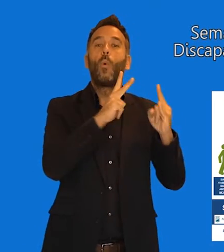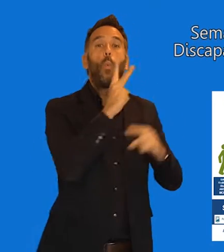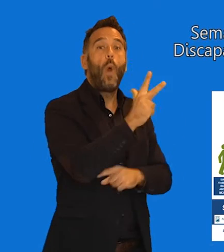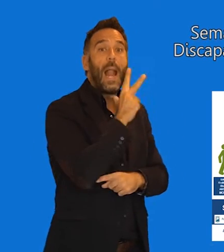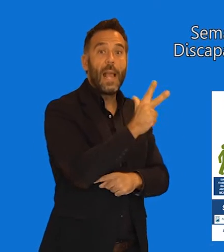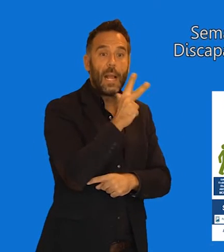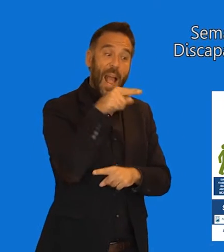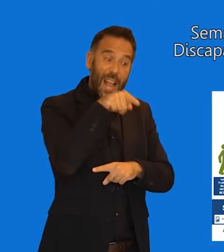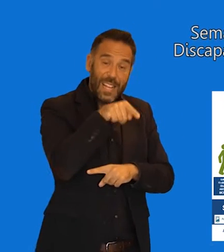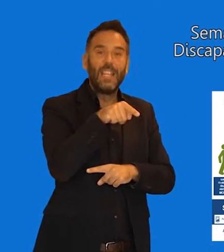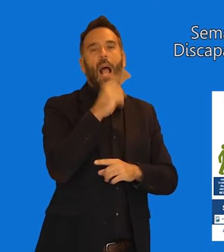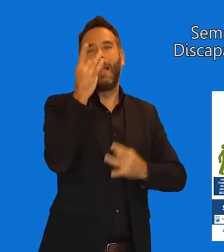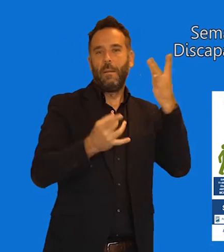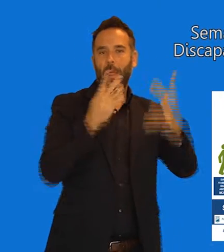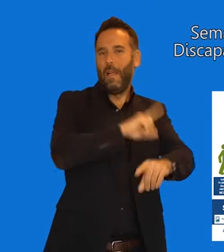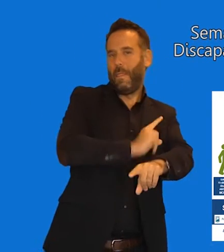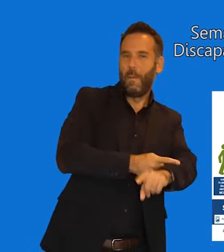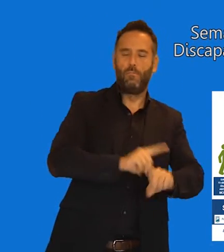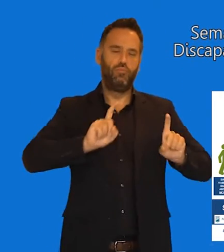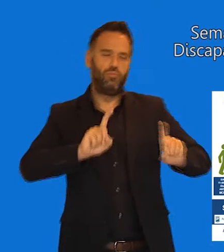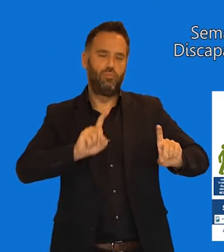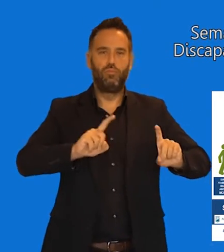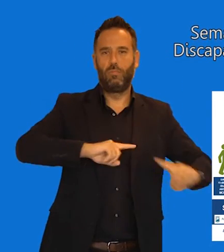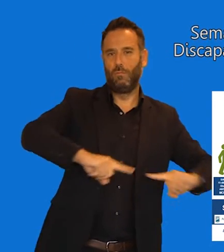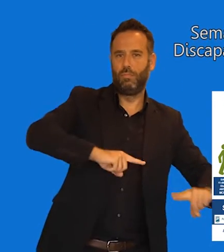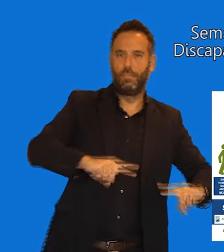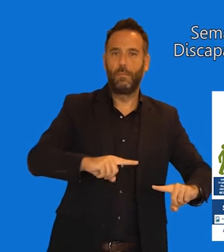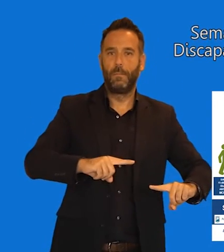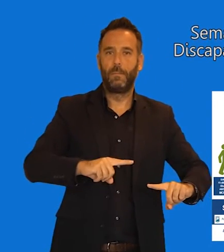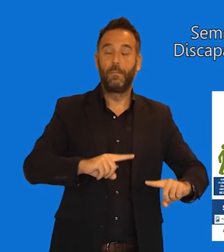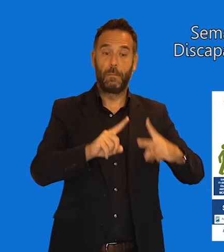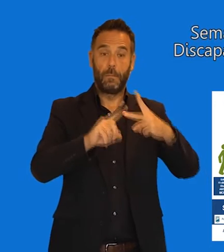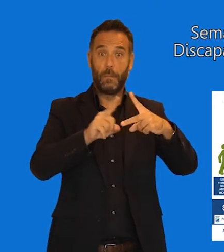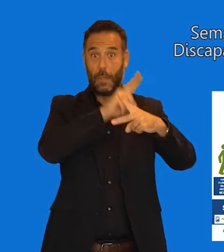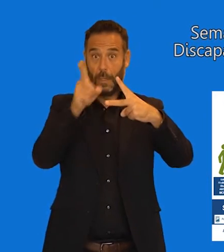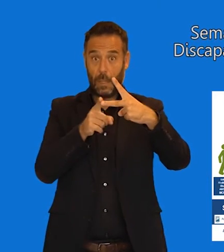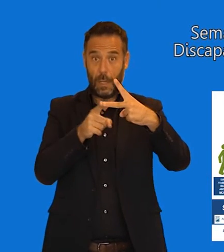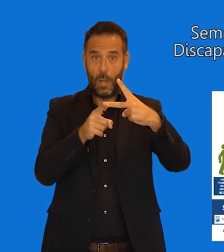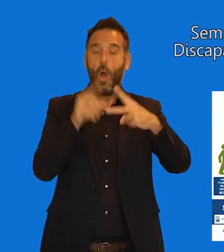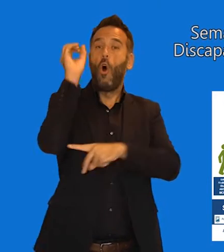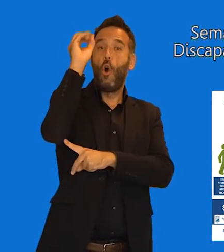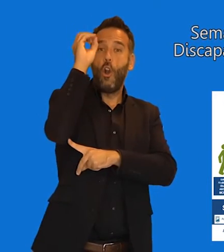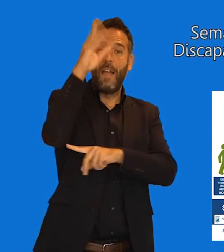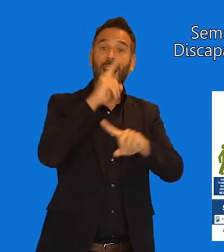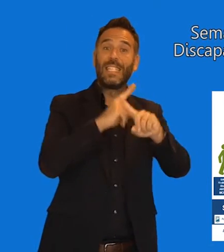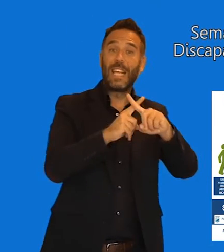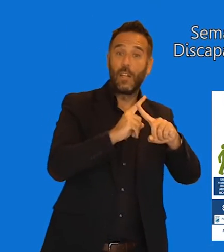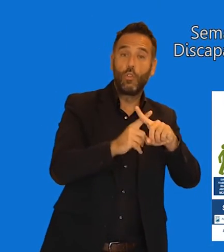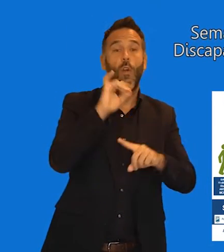es el Parque de Welling, donde se realizarán actividades aeróbicas dirigidas. La segunda actividad